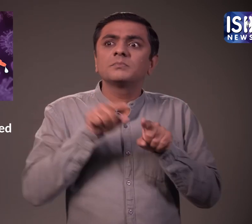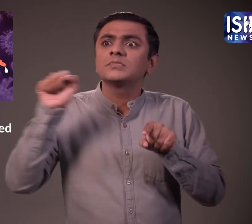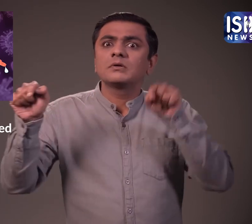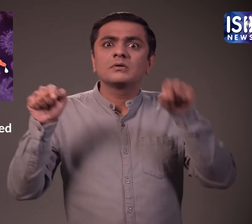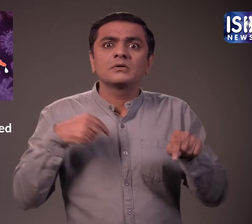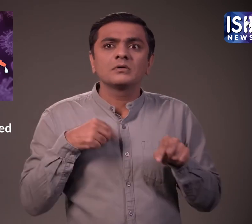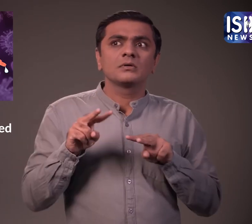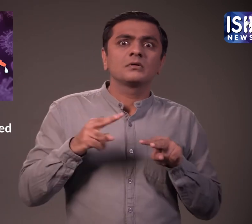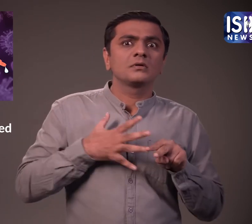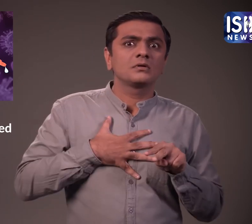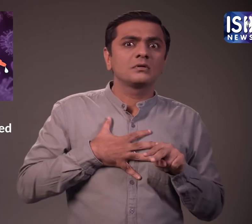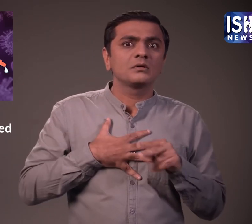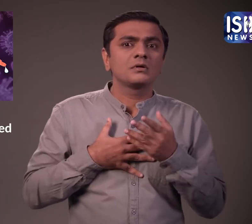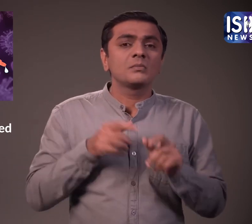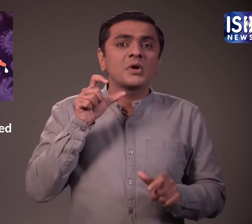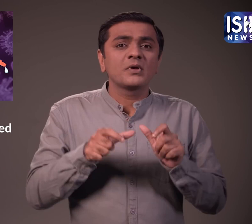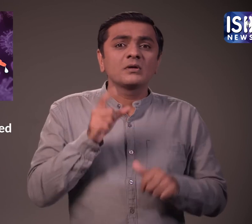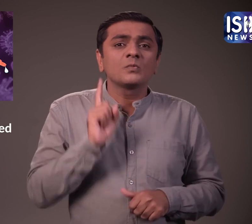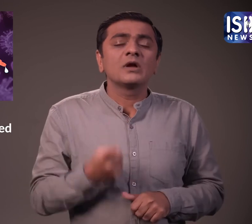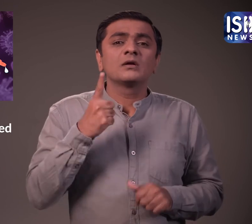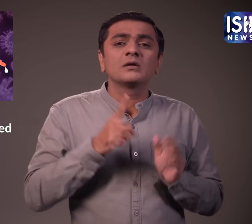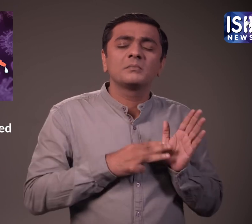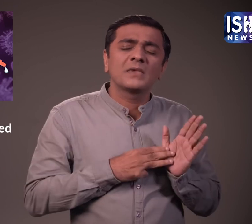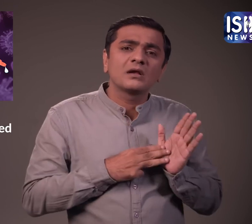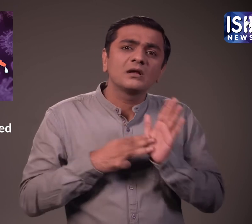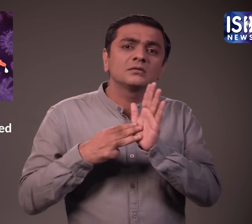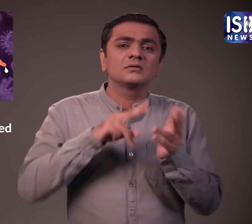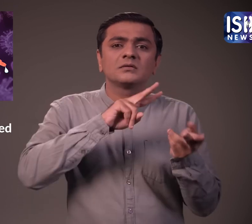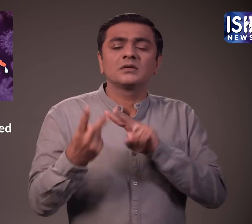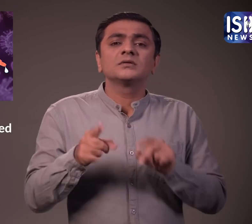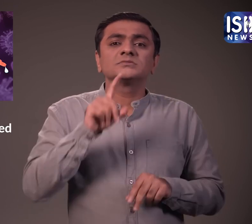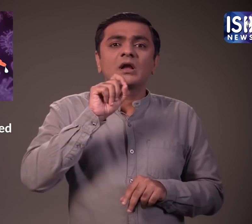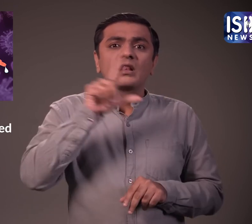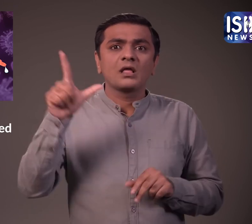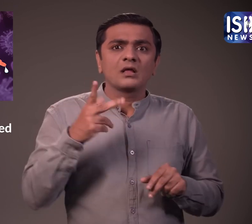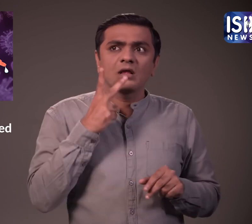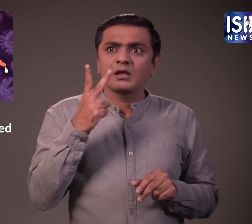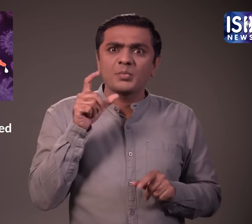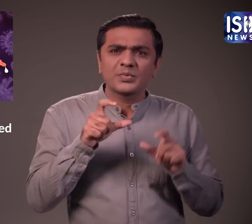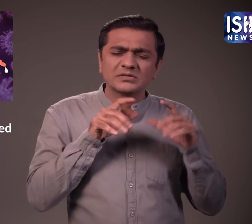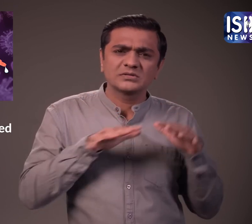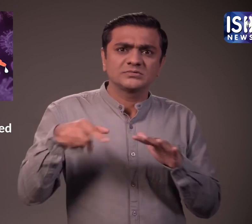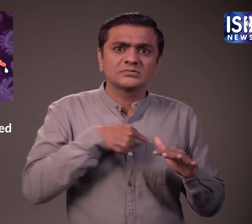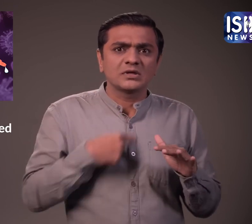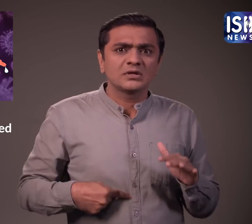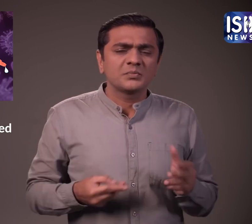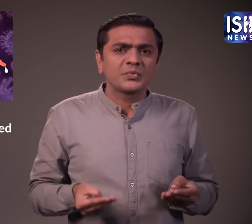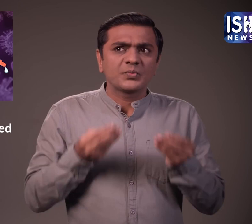हिरानी की बात यह है कि कई जगों पर ऐसा हो रहा है चीन में एक मिलियन यानि दस लाग लोग